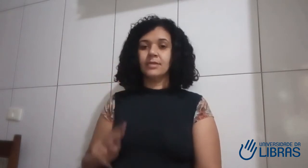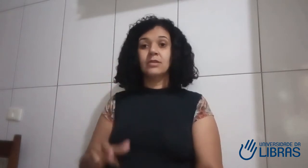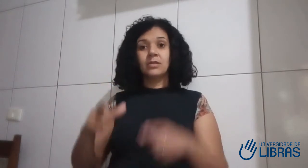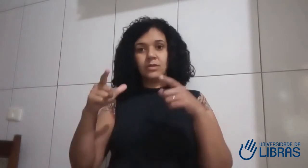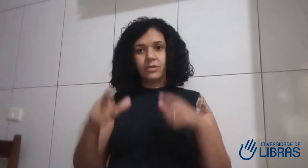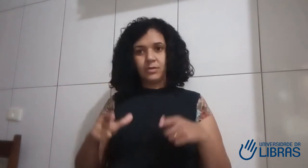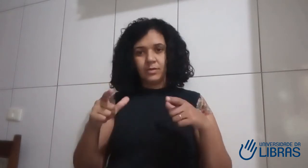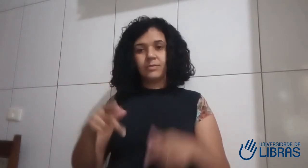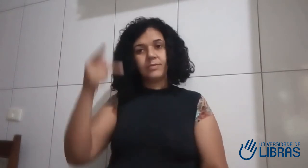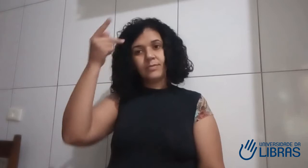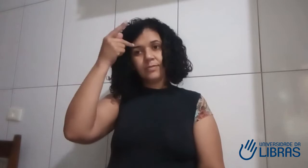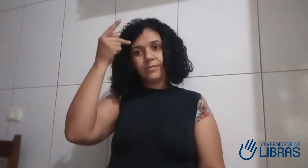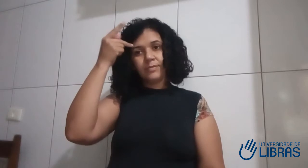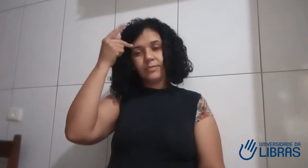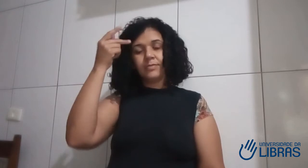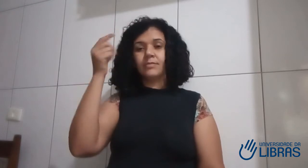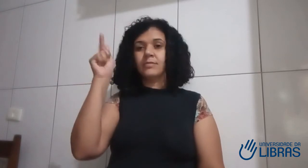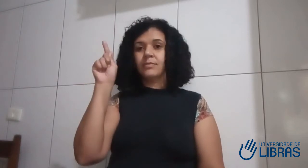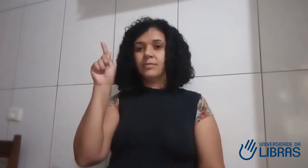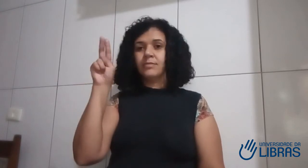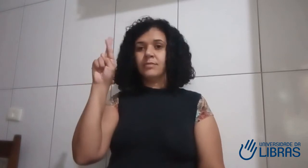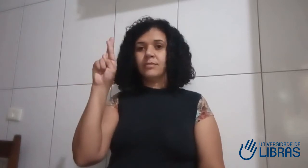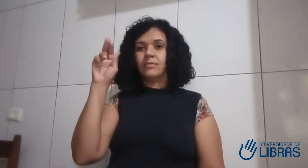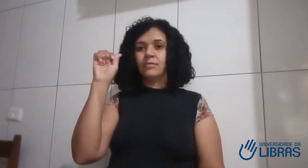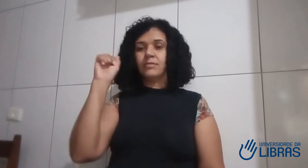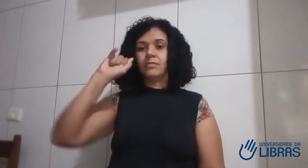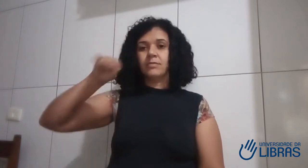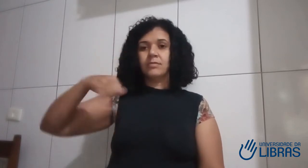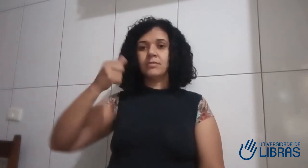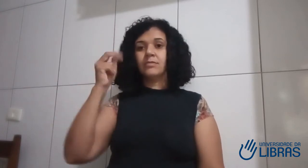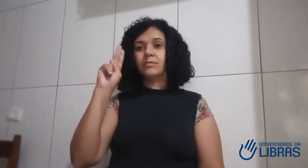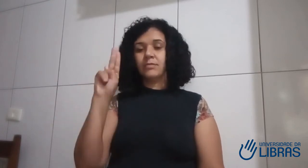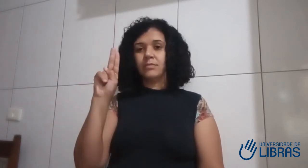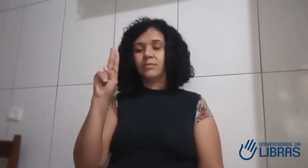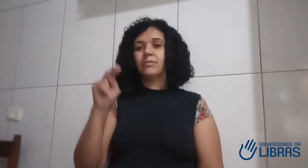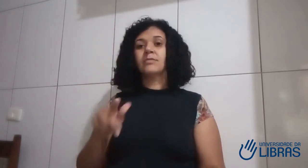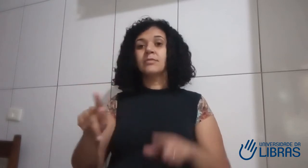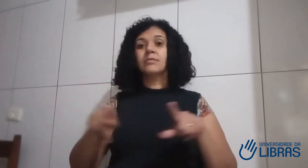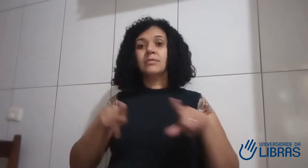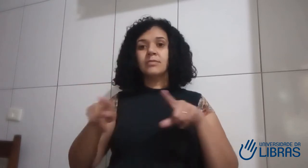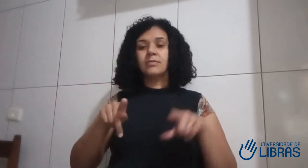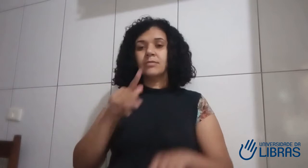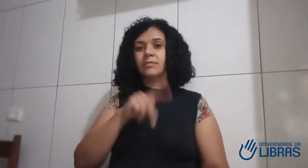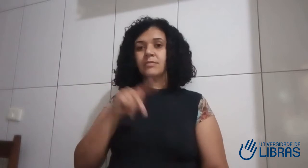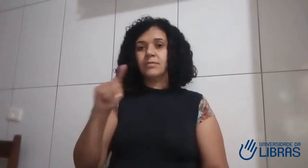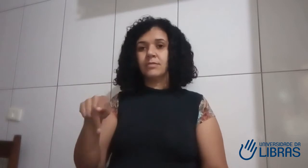surdos me conhecem. Eu resido aqui no estado de São Paulo, na cidade de Grajaú, e eu